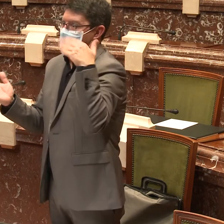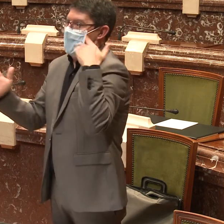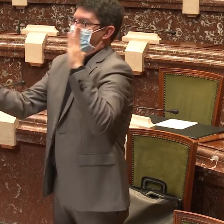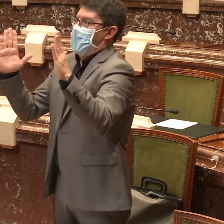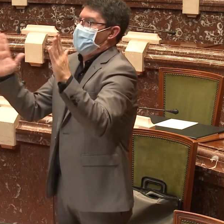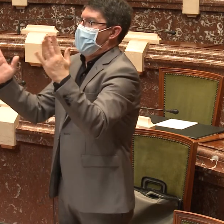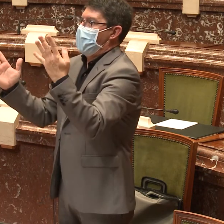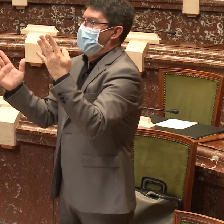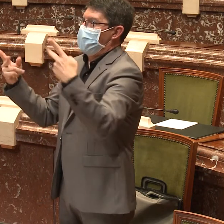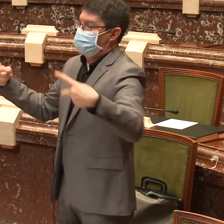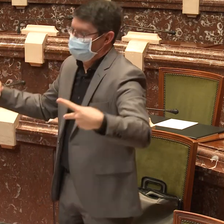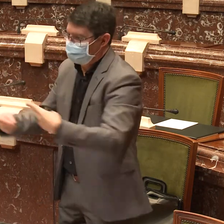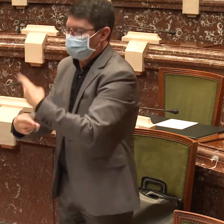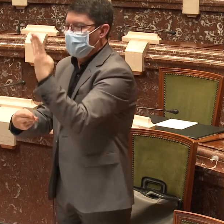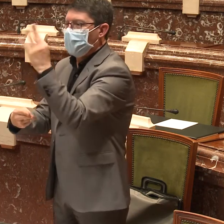asociativo